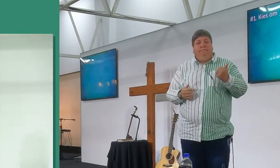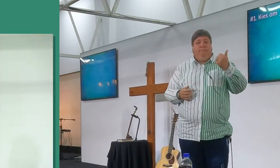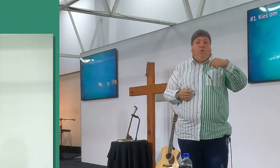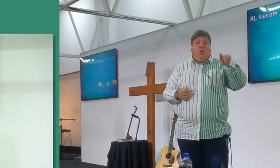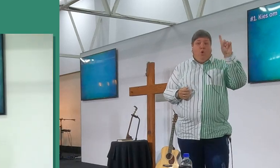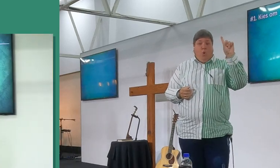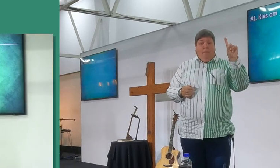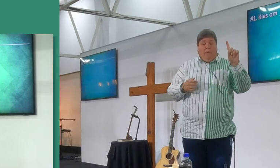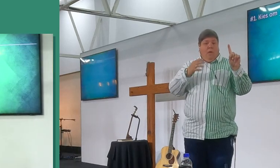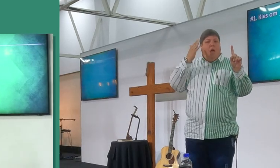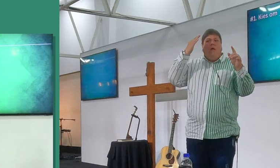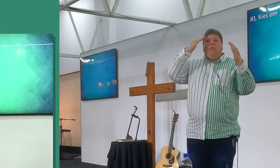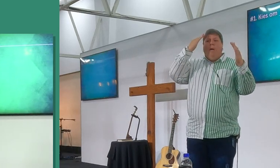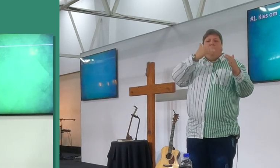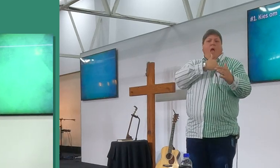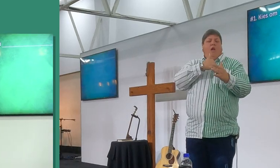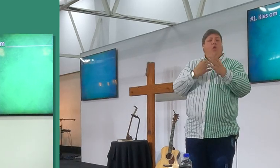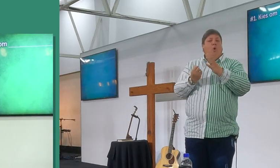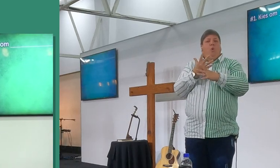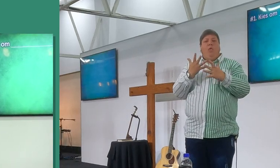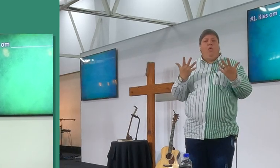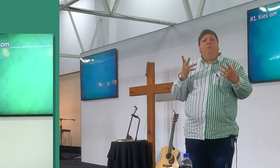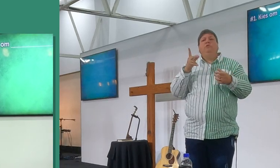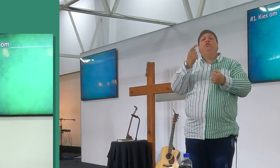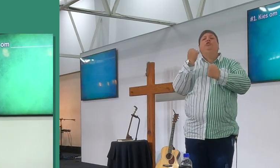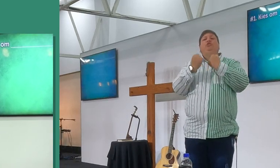hier is ook een dankbare hart, koeie, dat is ok,